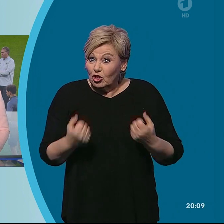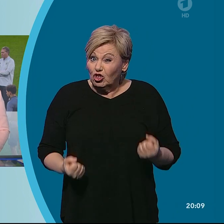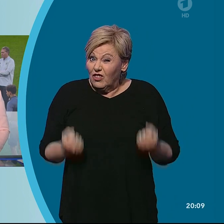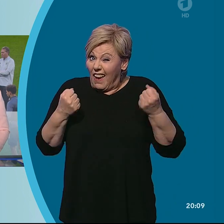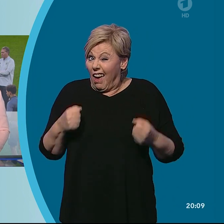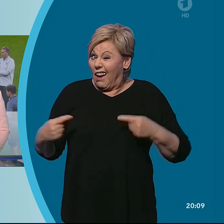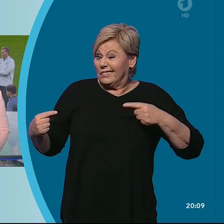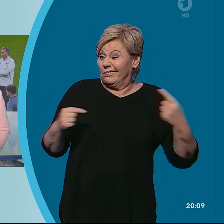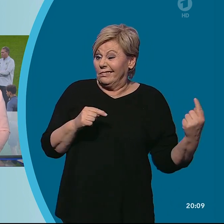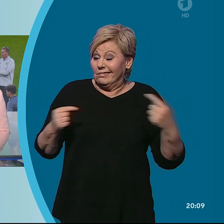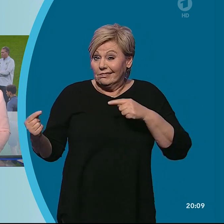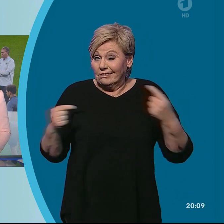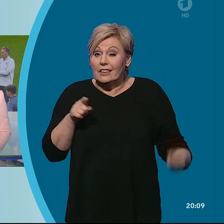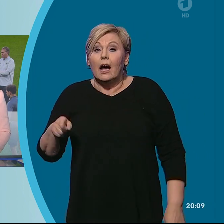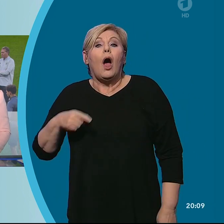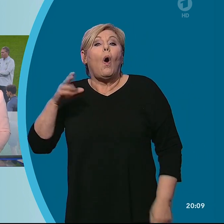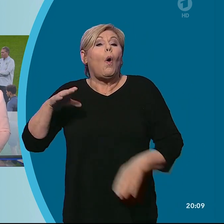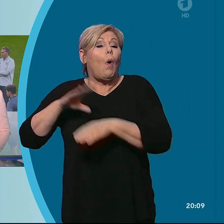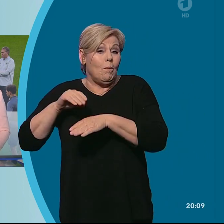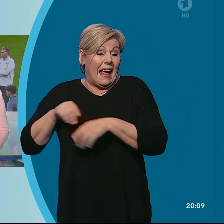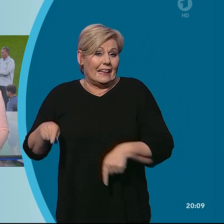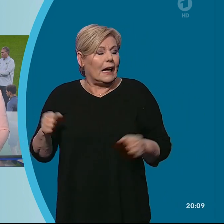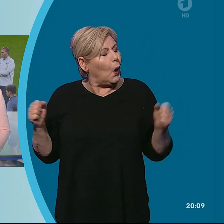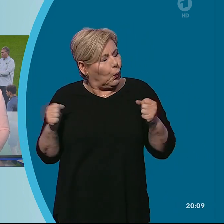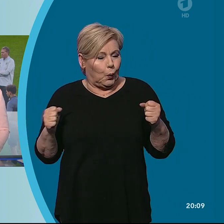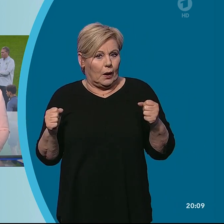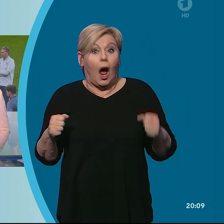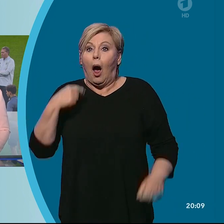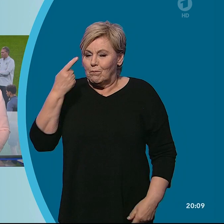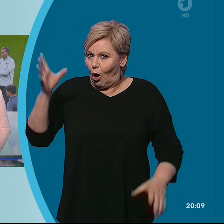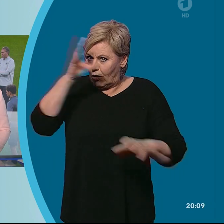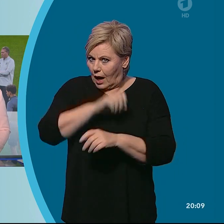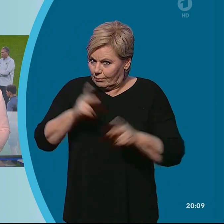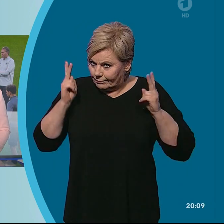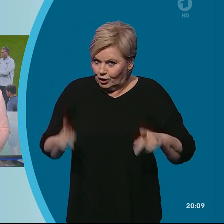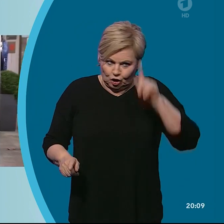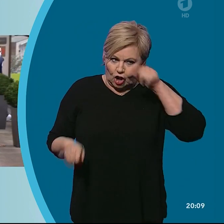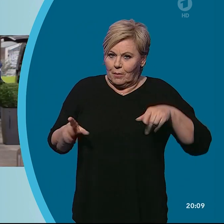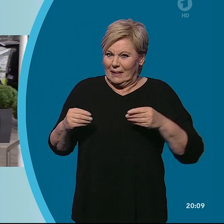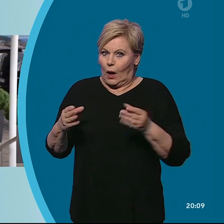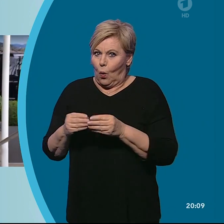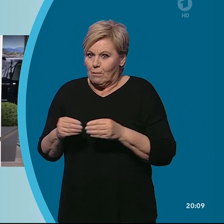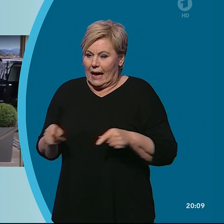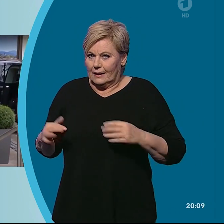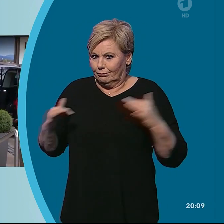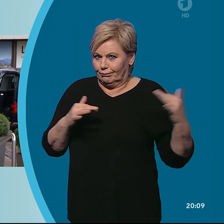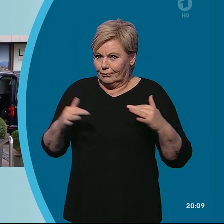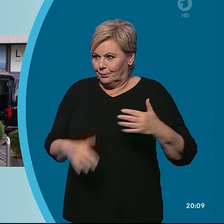in der Gruppe einstimmen, Rumänien. Morgen Abend wird die Partie angepfiffen. Am 35. Geburtstag nach